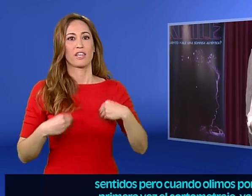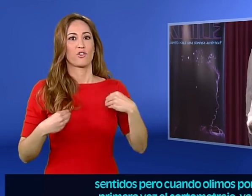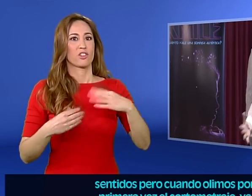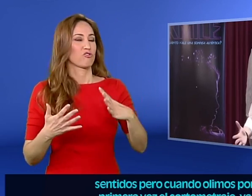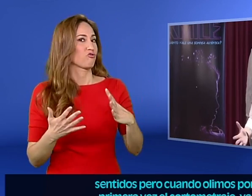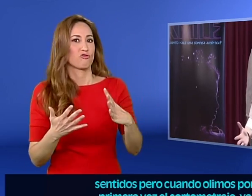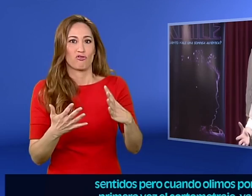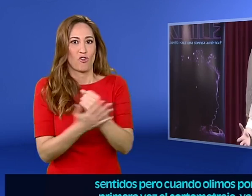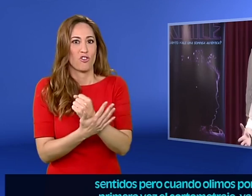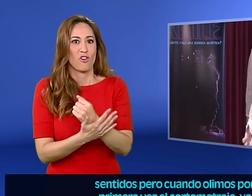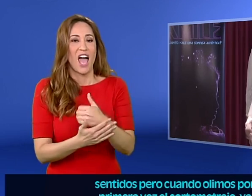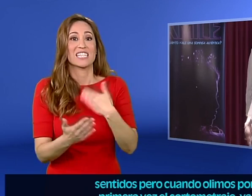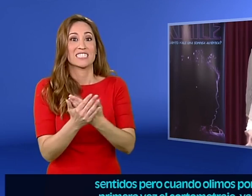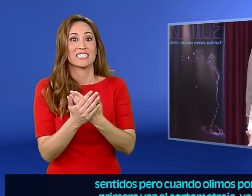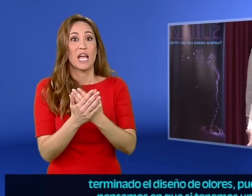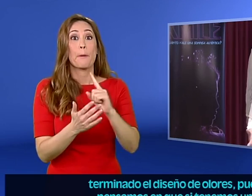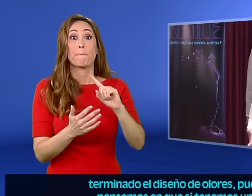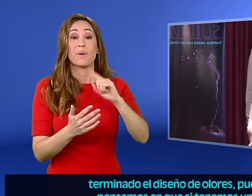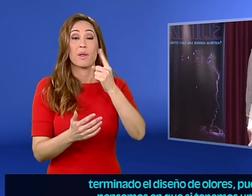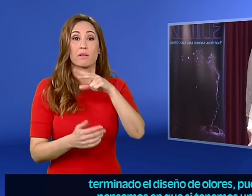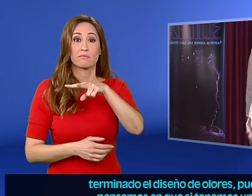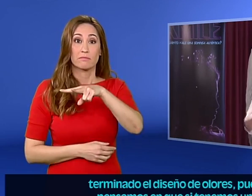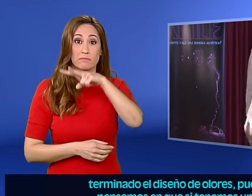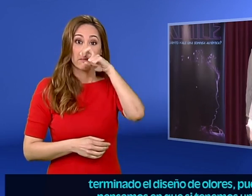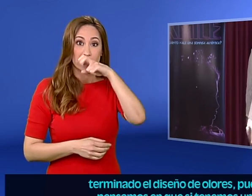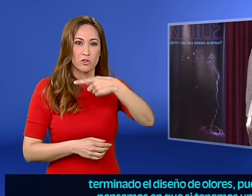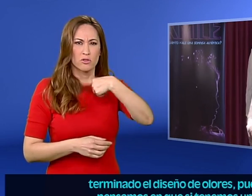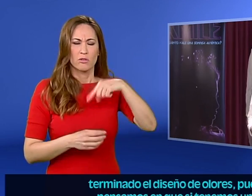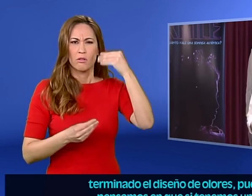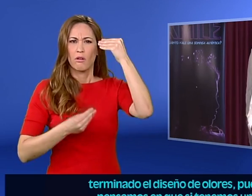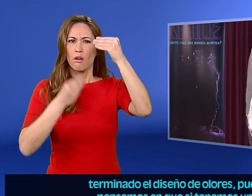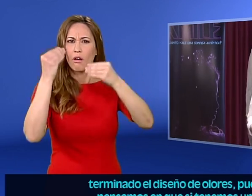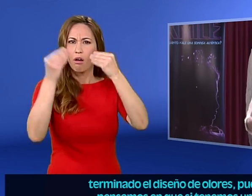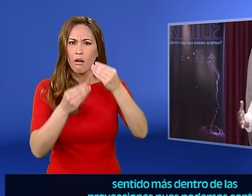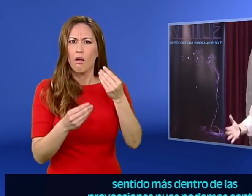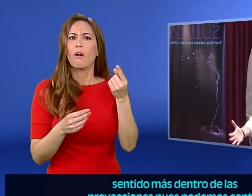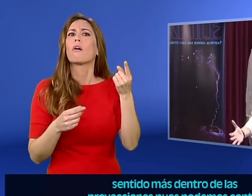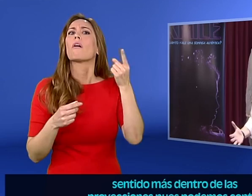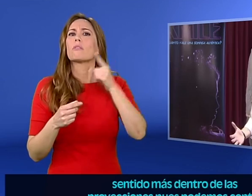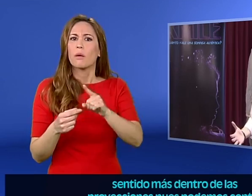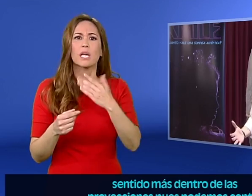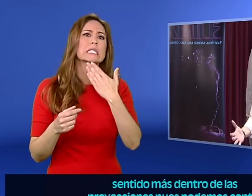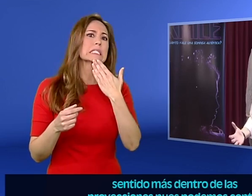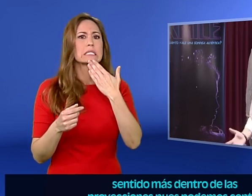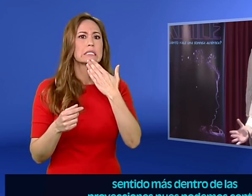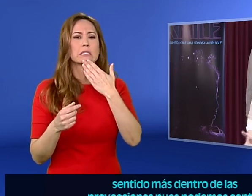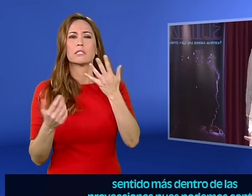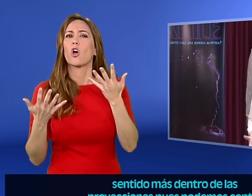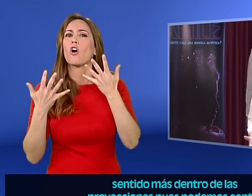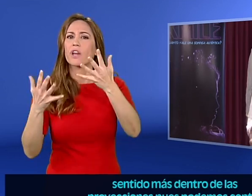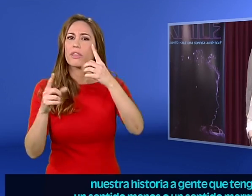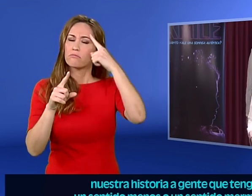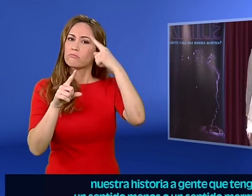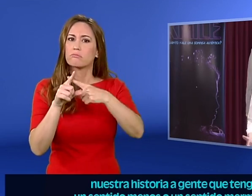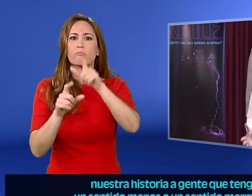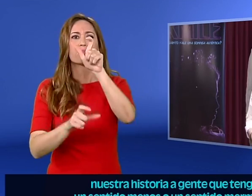cuando olimos por primera vez el cortometraje, ya terminado el diseño de olores, pues pensamos en que si tenemos un sentido más dentro de las proyecciones, pues podemos